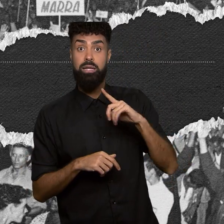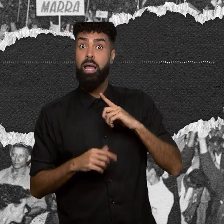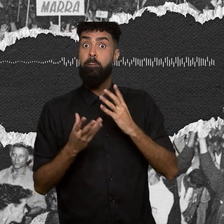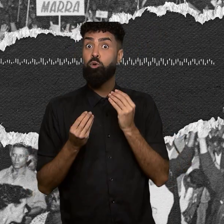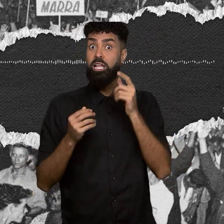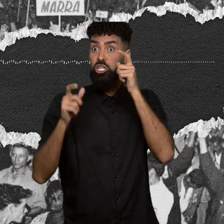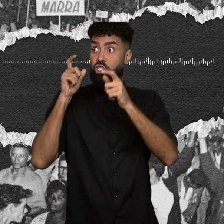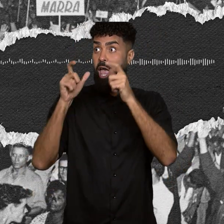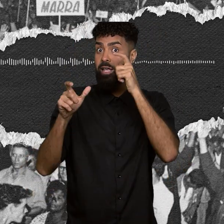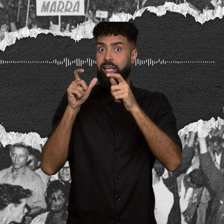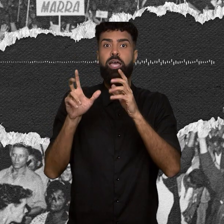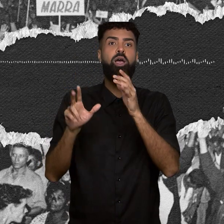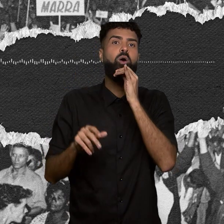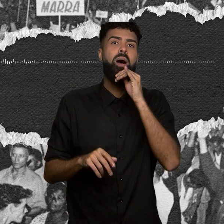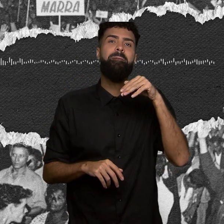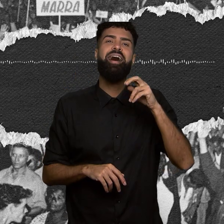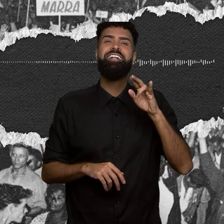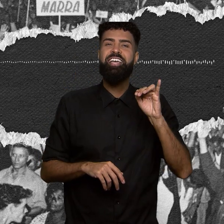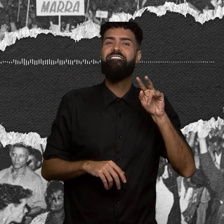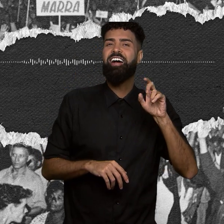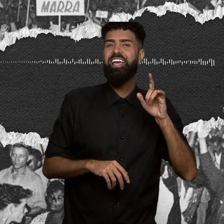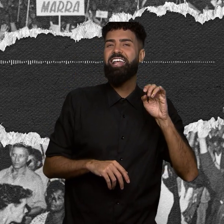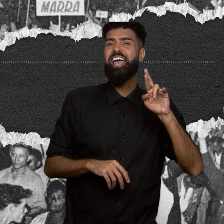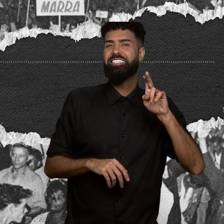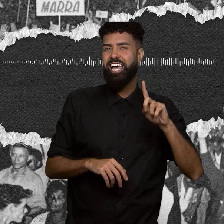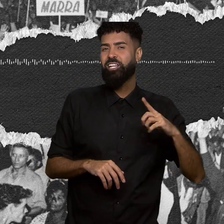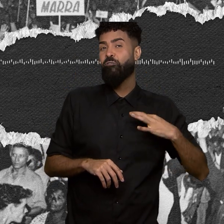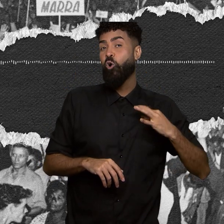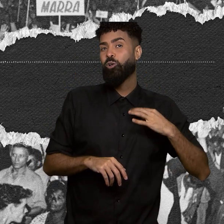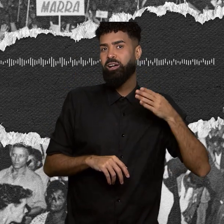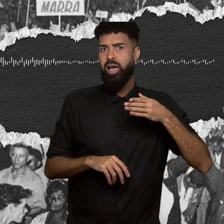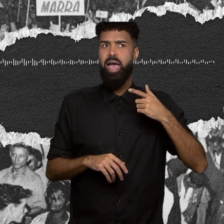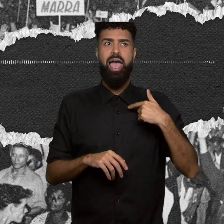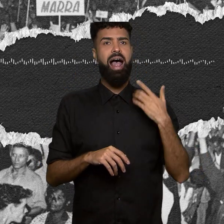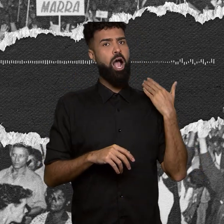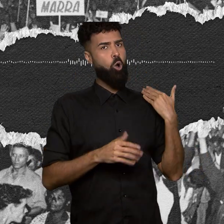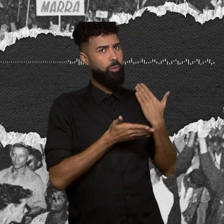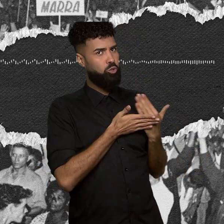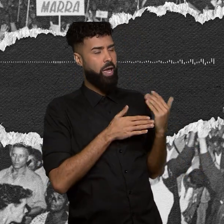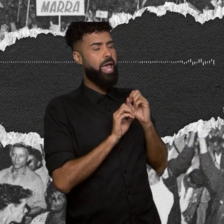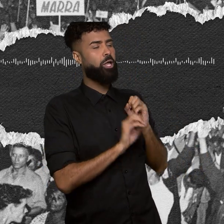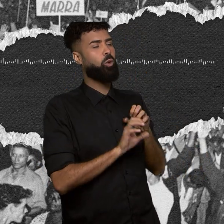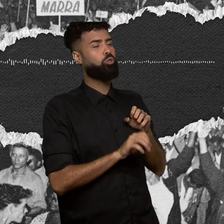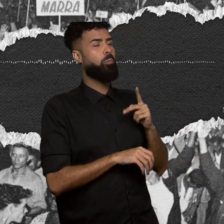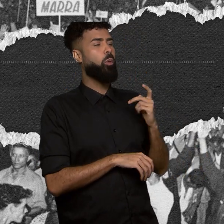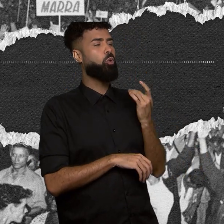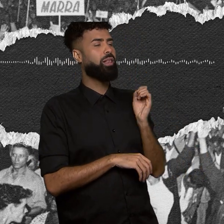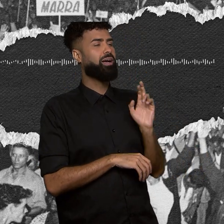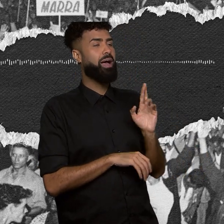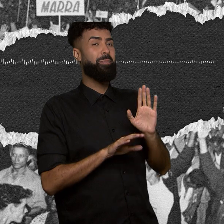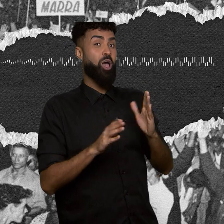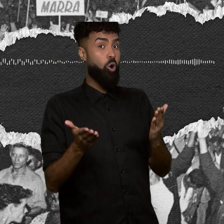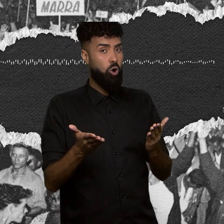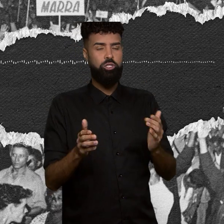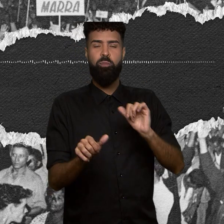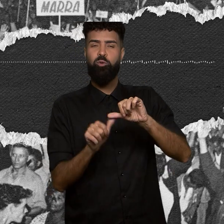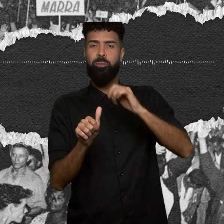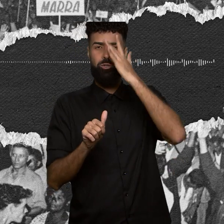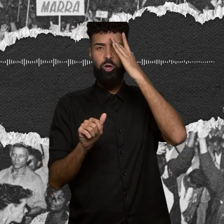Rezende. Desde então, ela se apresenta como educadora popular. Mas hoje, ela é mais conhecida como escritora mesmo. São mais de 20 livros